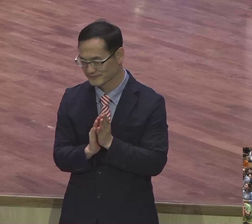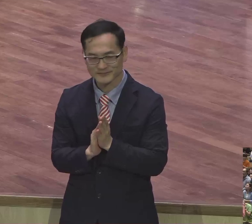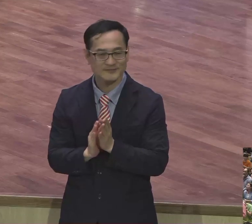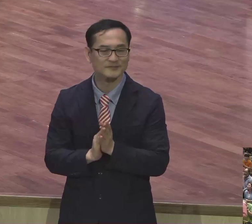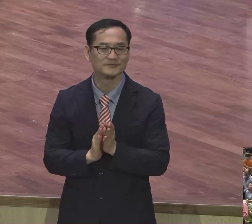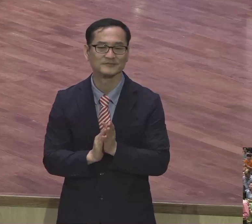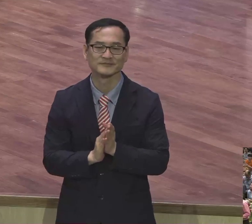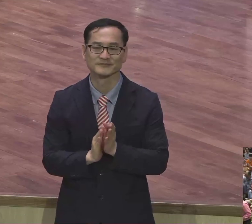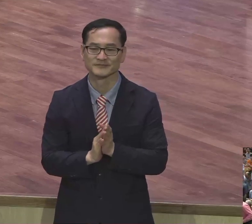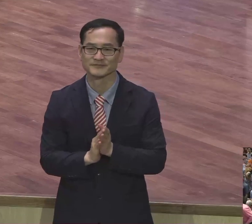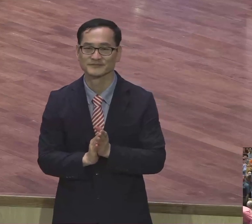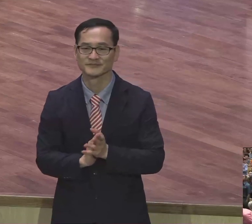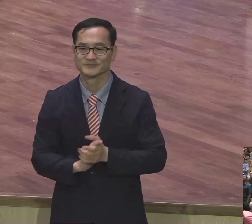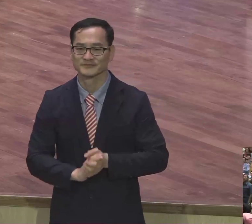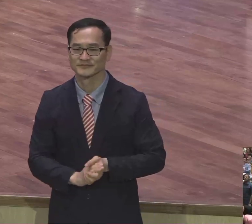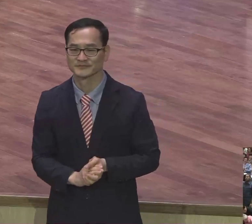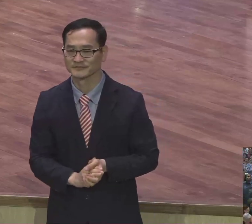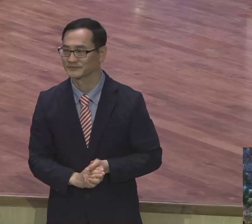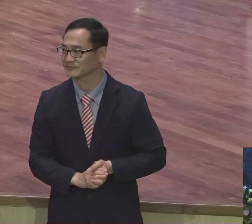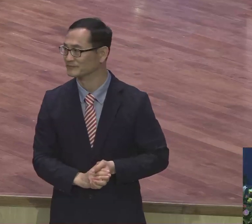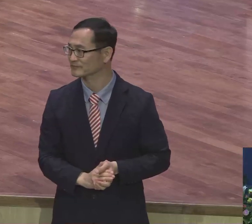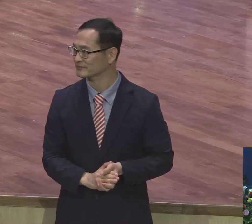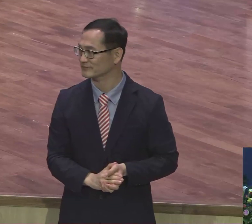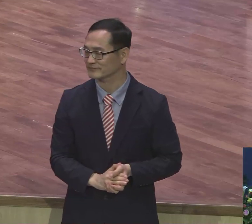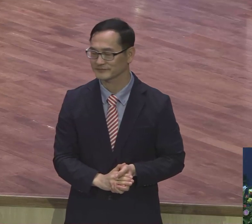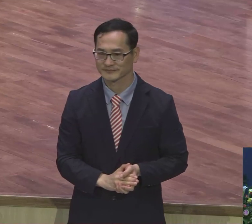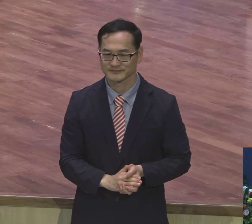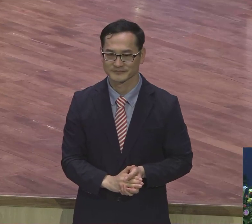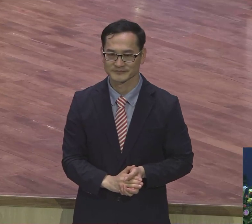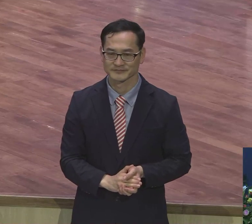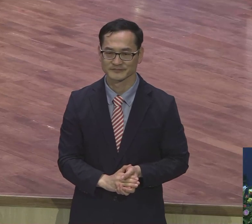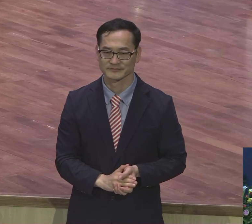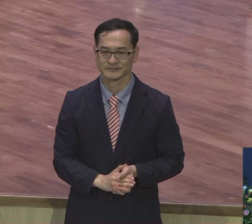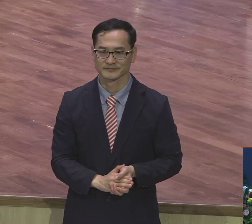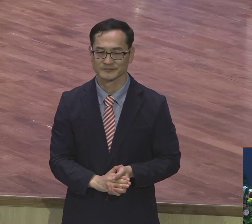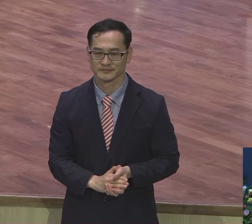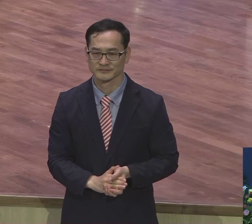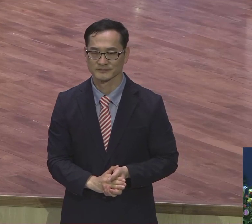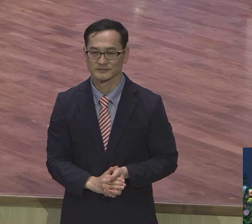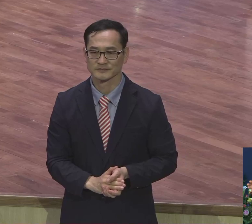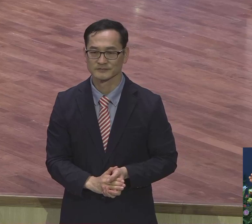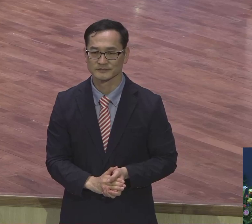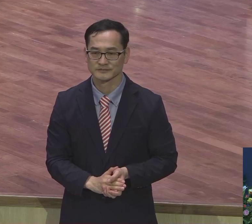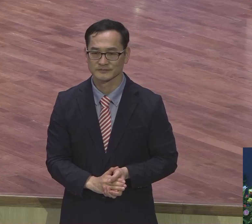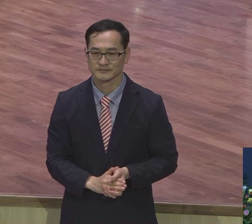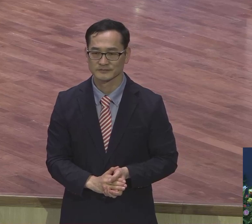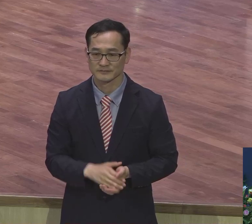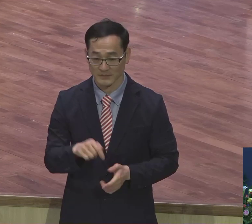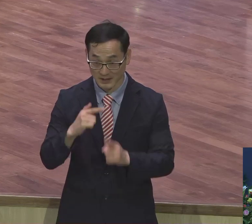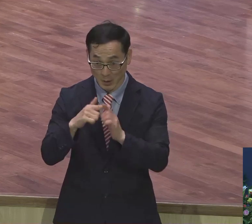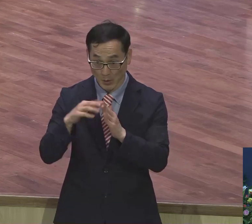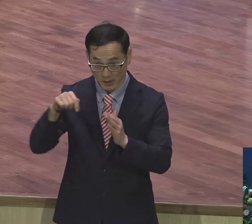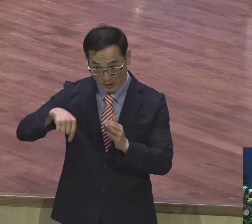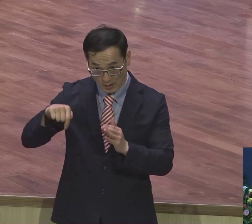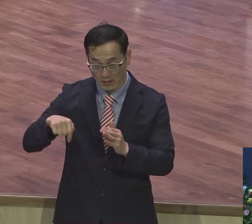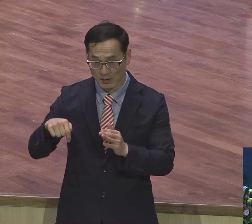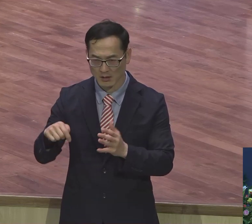앉으세요. 이렇게 지금 우리 교회만 해도 이렇게 많은데